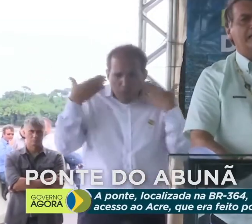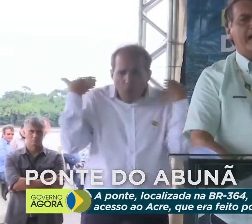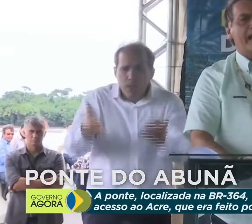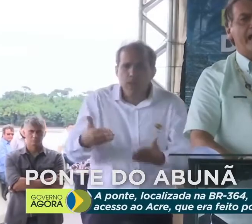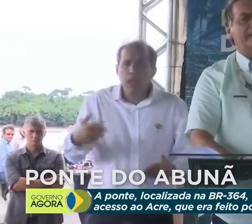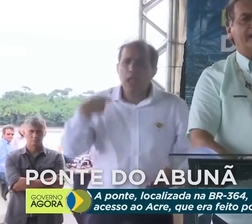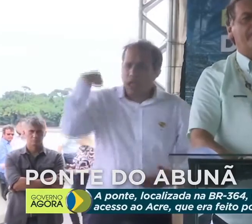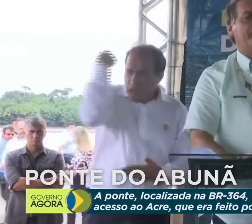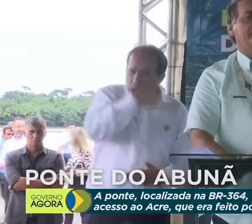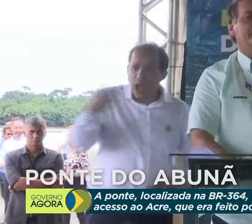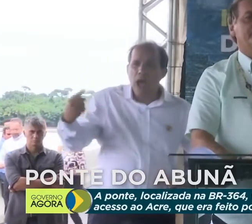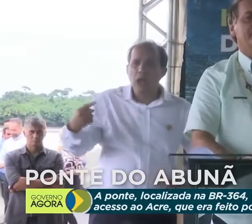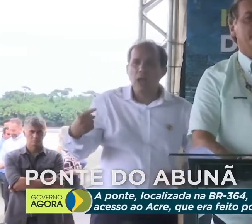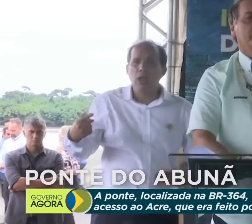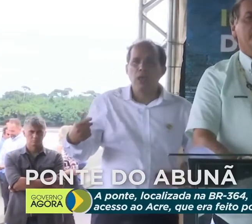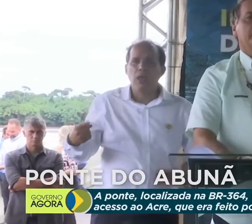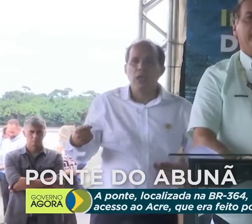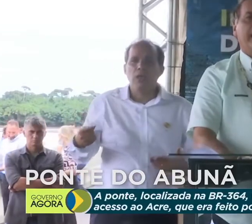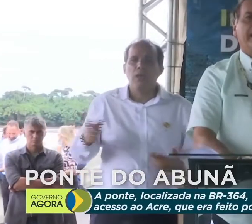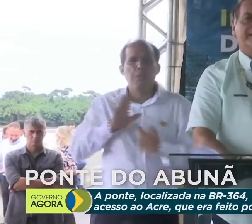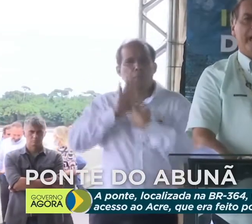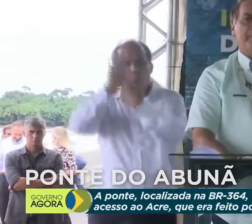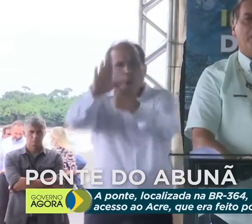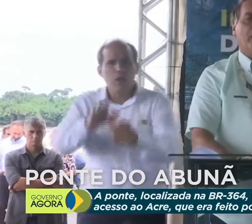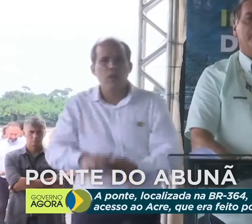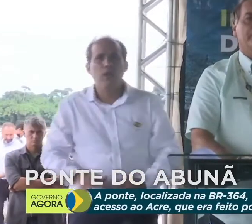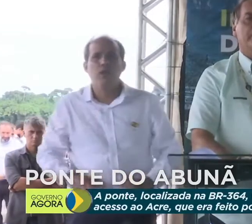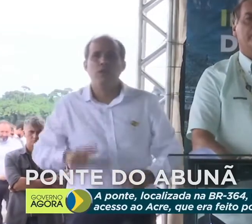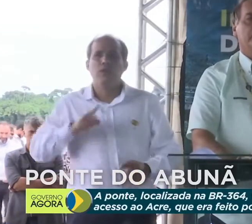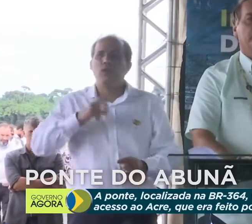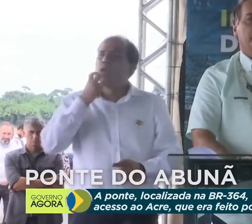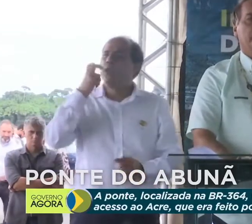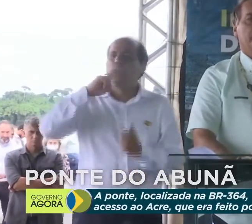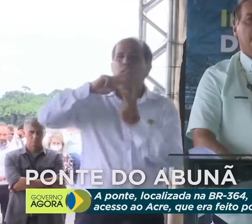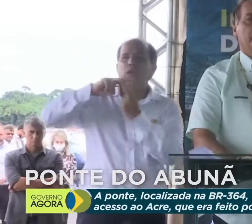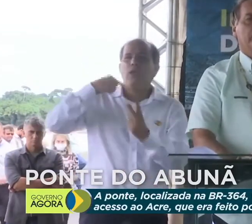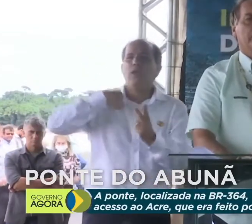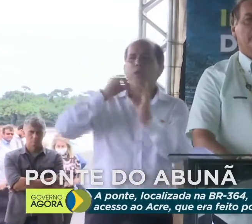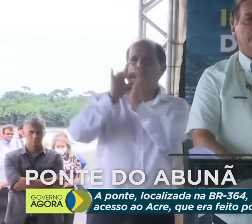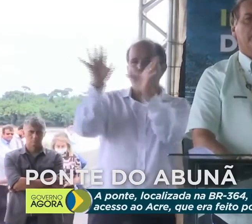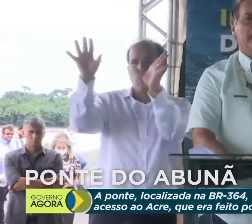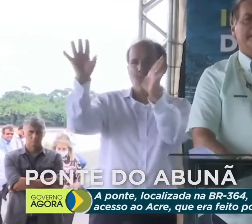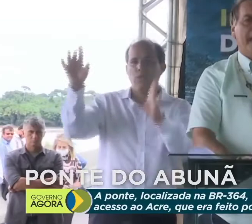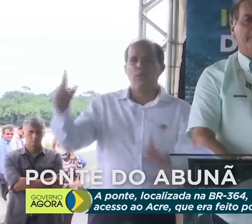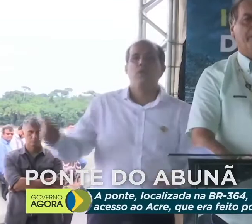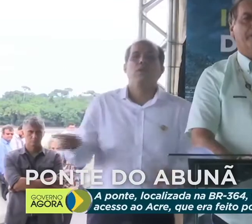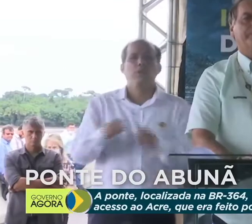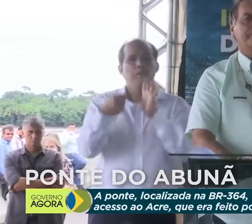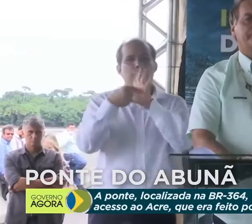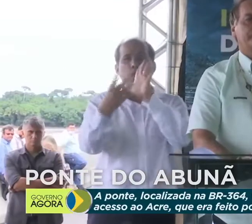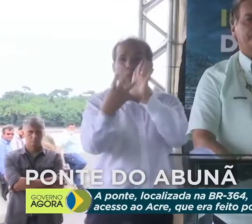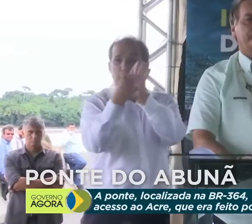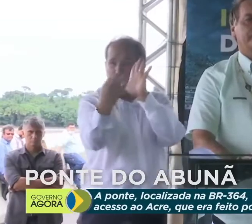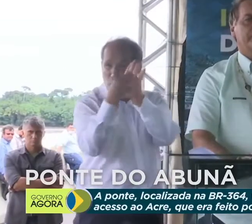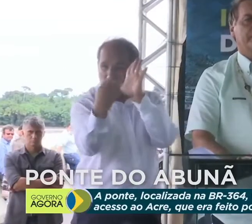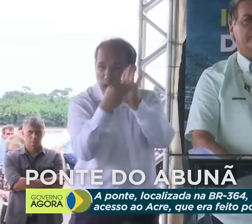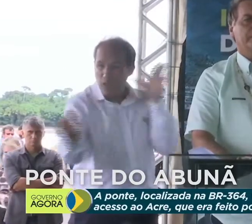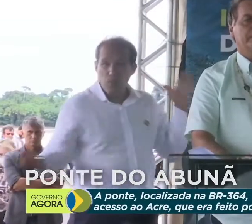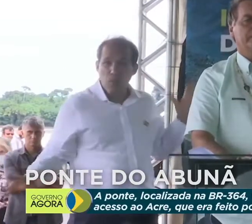botar a cara, a tapa, dar exemplo. Eu, autorismo! E exemplo. Eu,